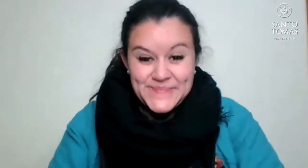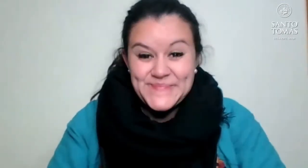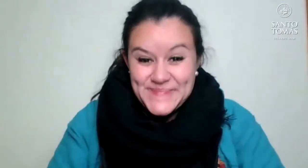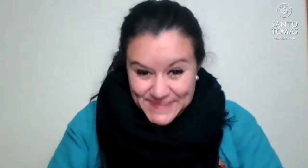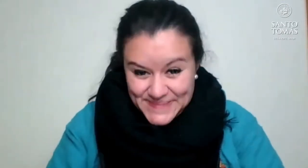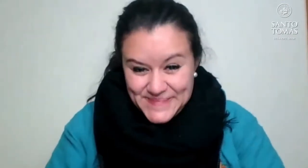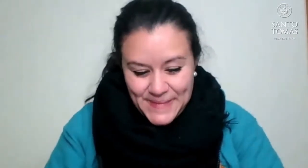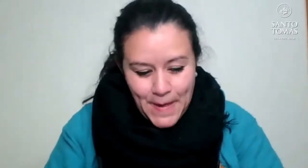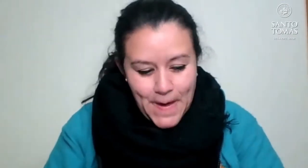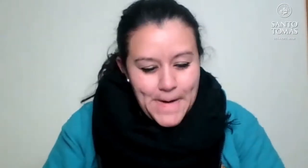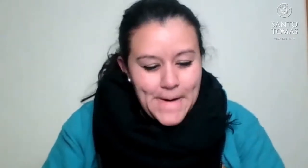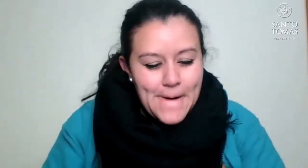Algarroba.